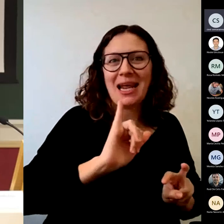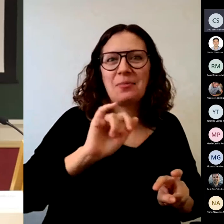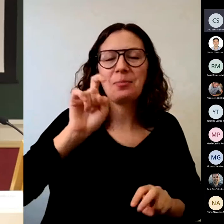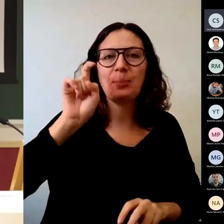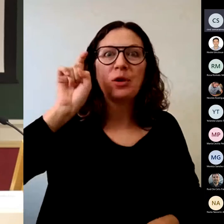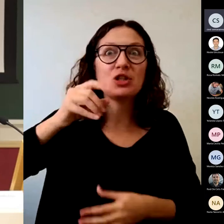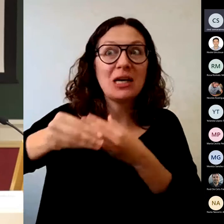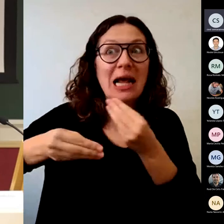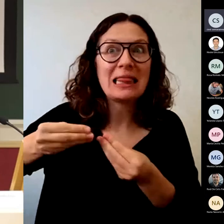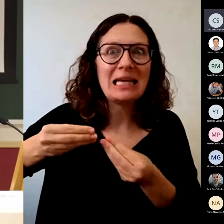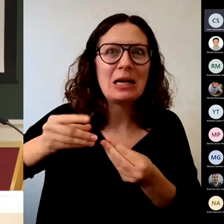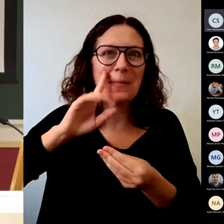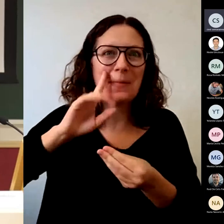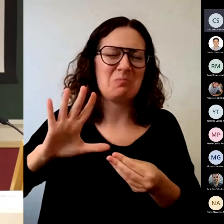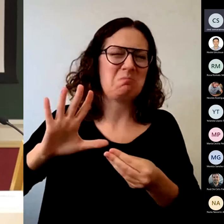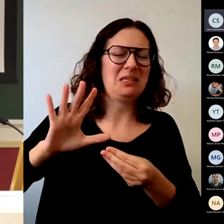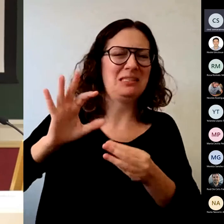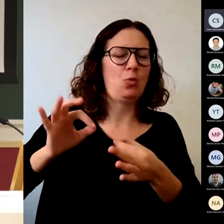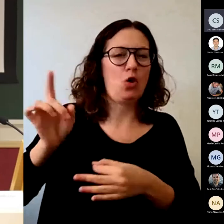y finalmente